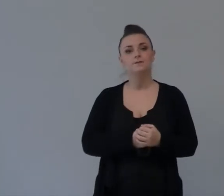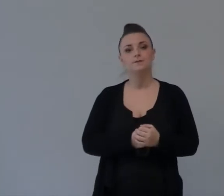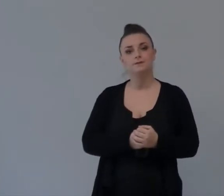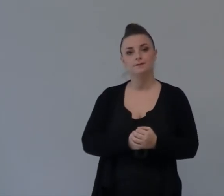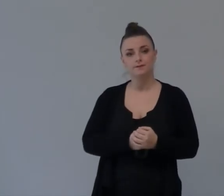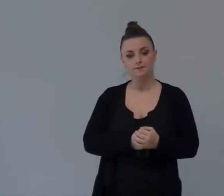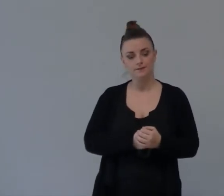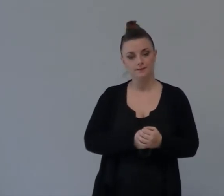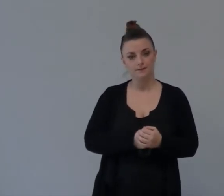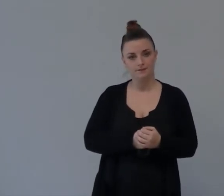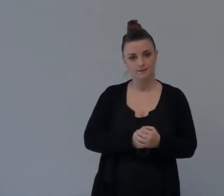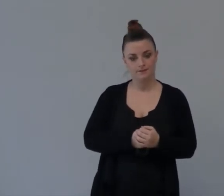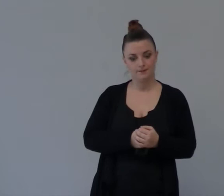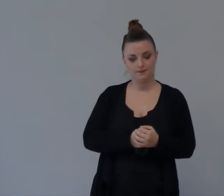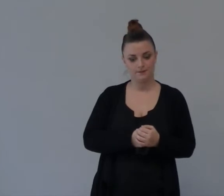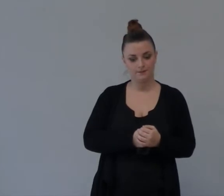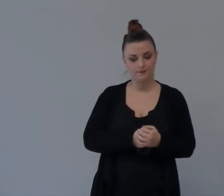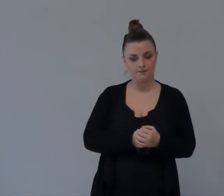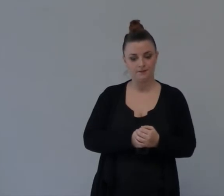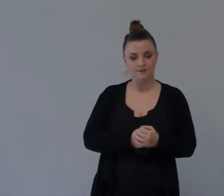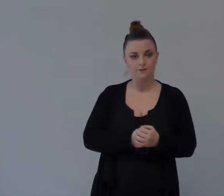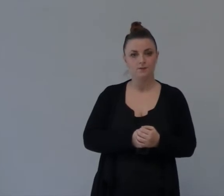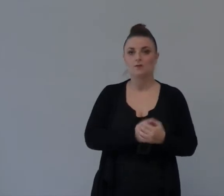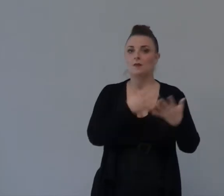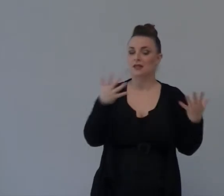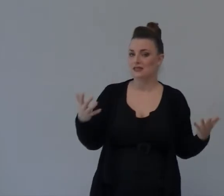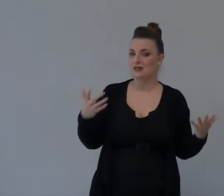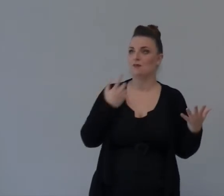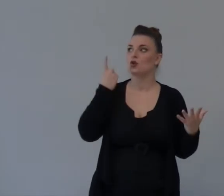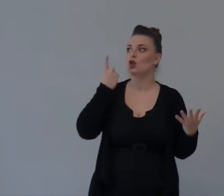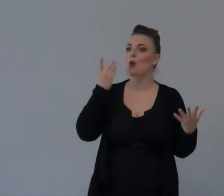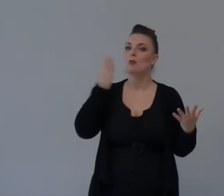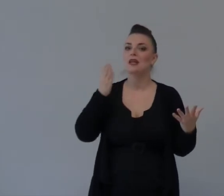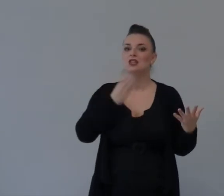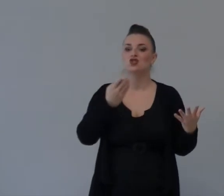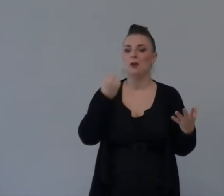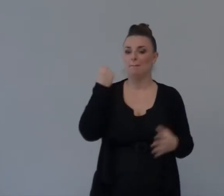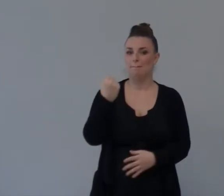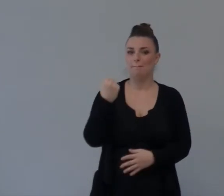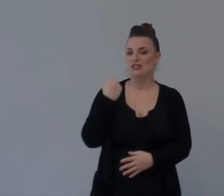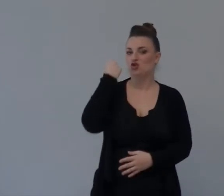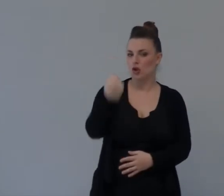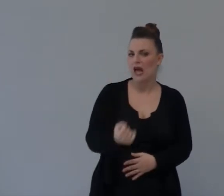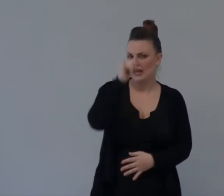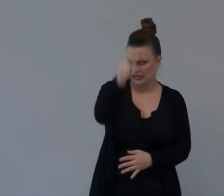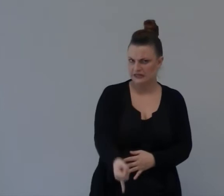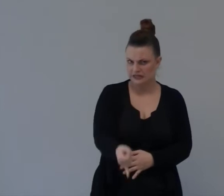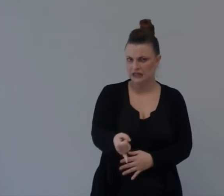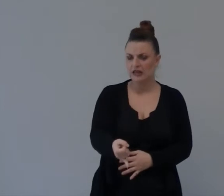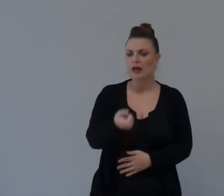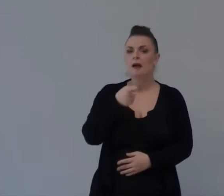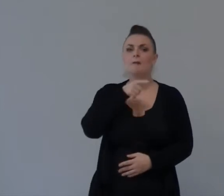Servendo A Tempo Pieno Come Emi Giuseppe E Marita Ma Non Portati Come